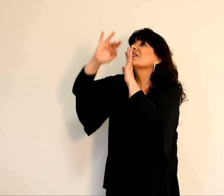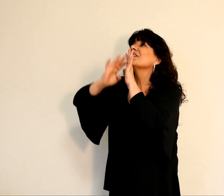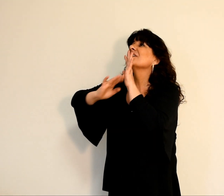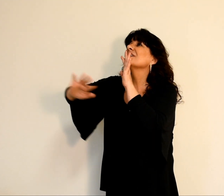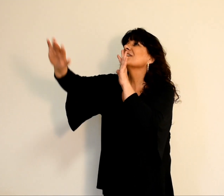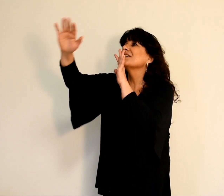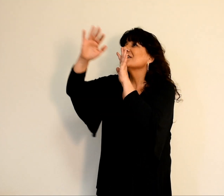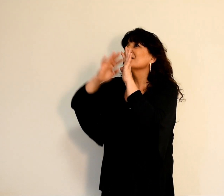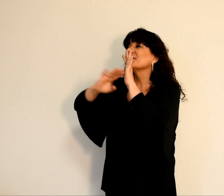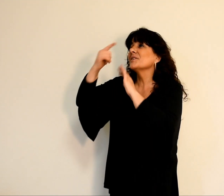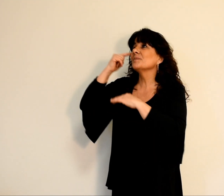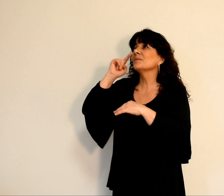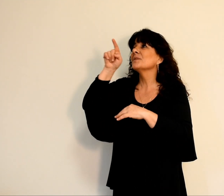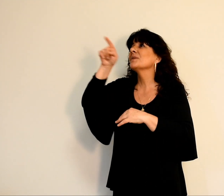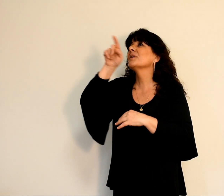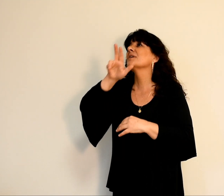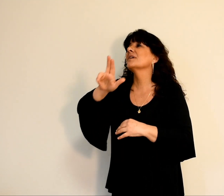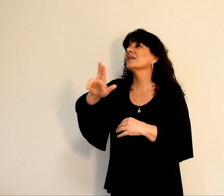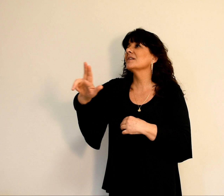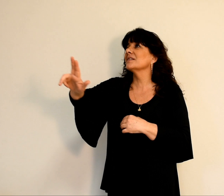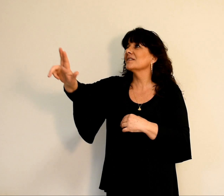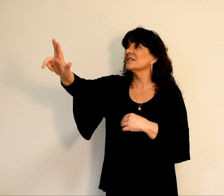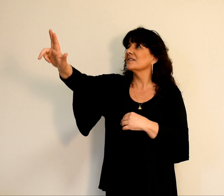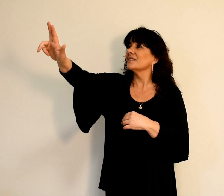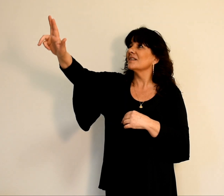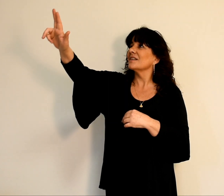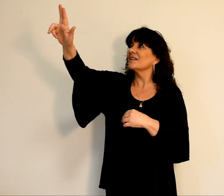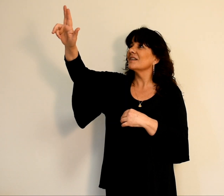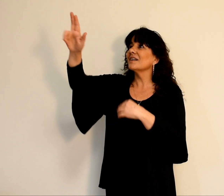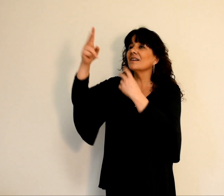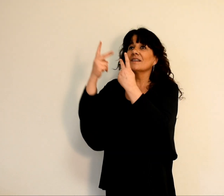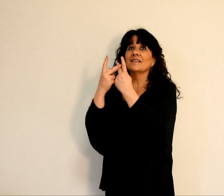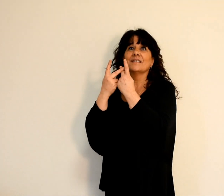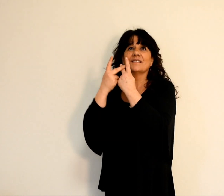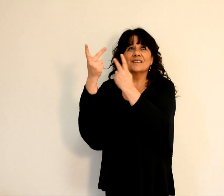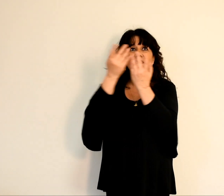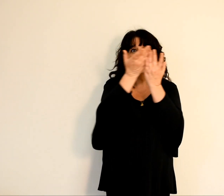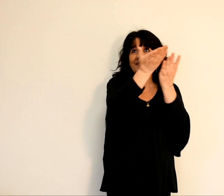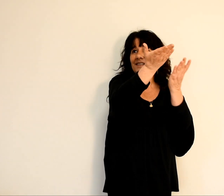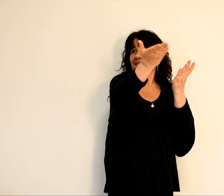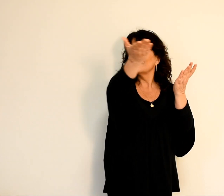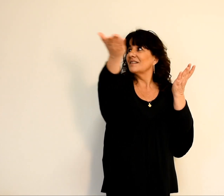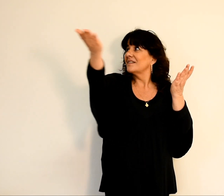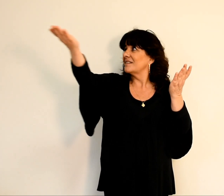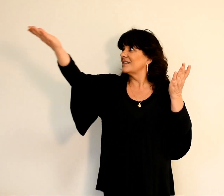Seigneur, Seigneur, Seigneur, en